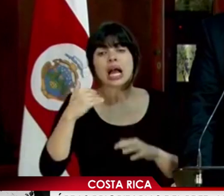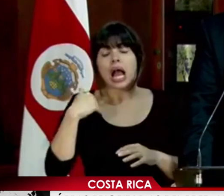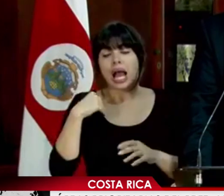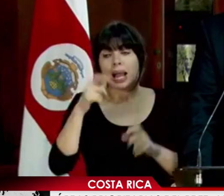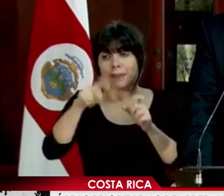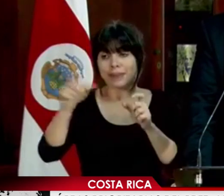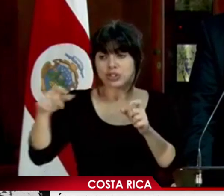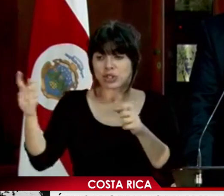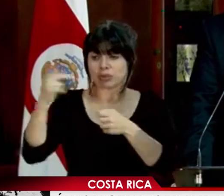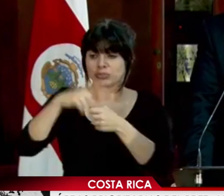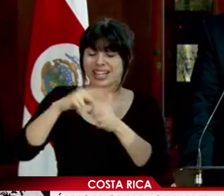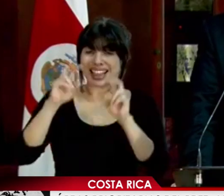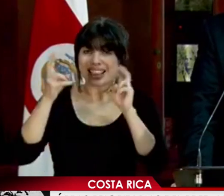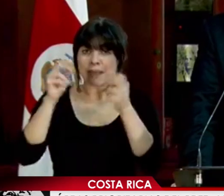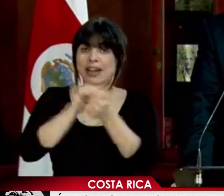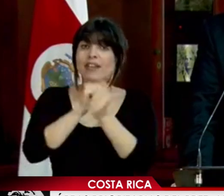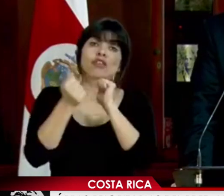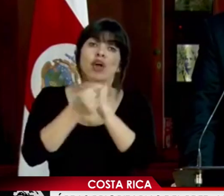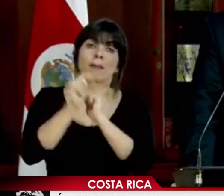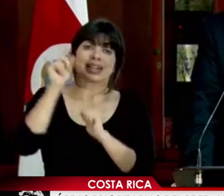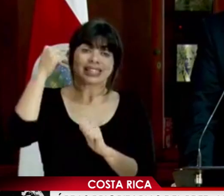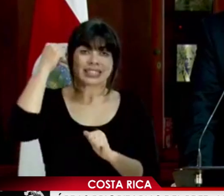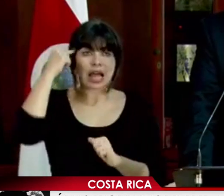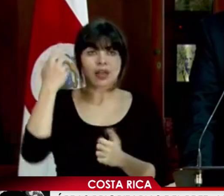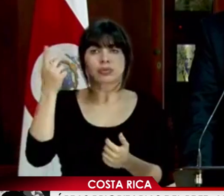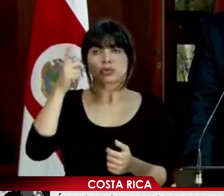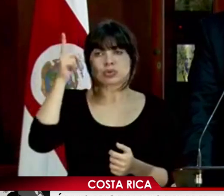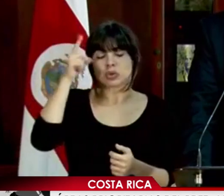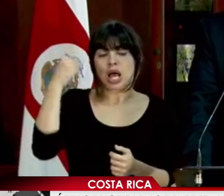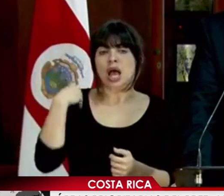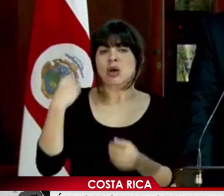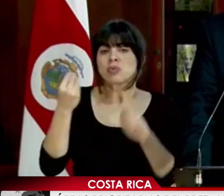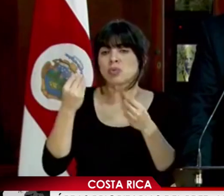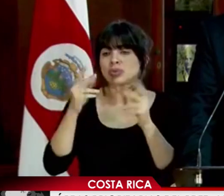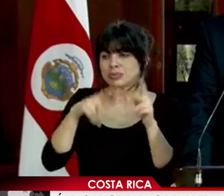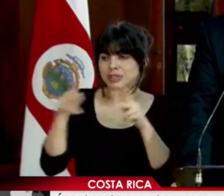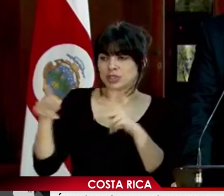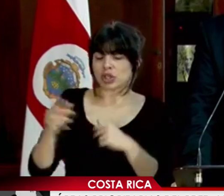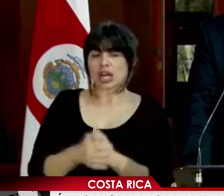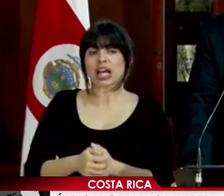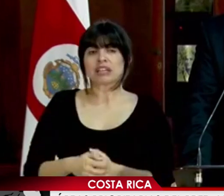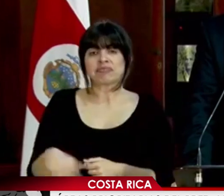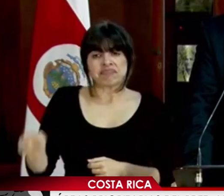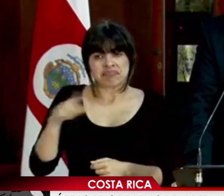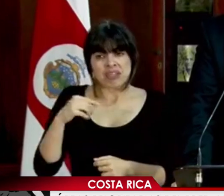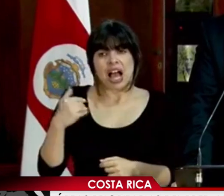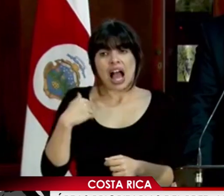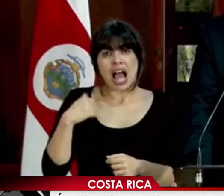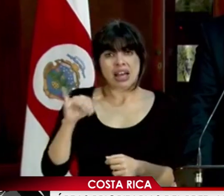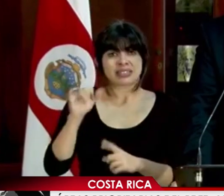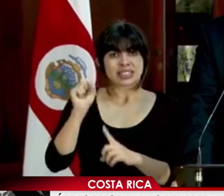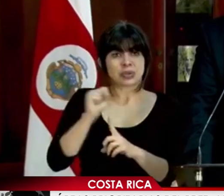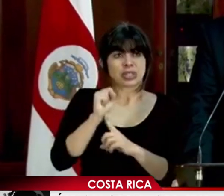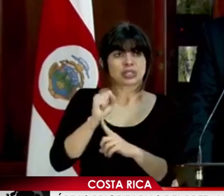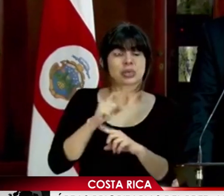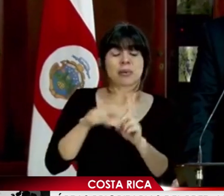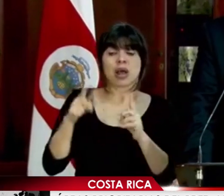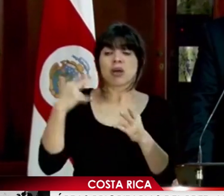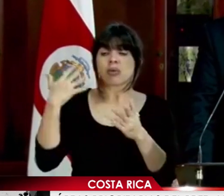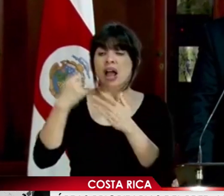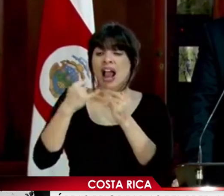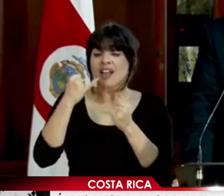participantes en materia de reforma del Estado. Por supuesto que hay muchas personas que tienen esas condiciones y al final